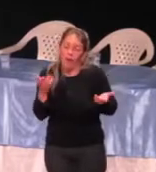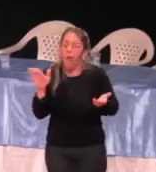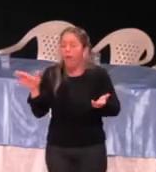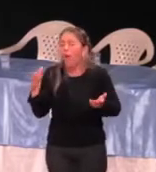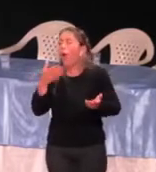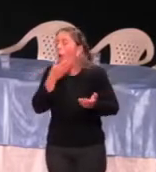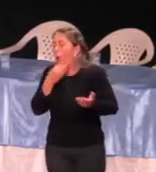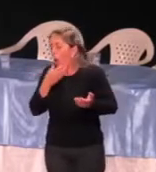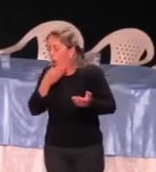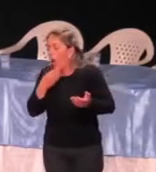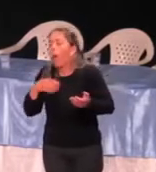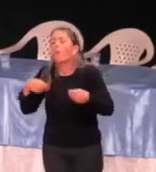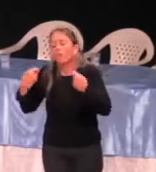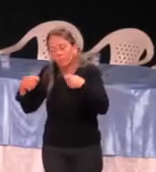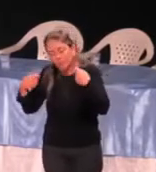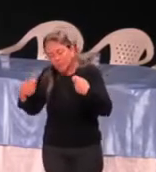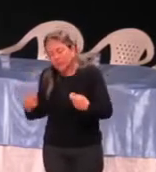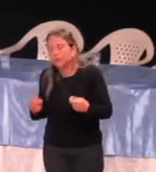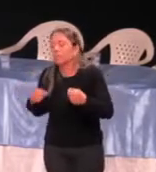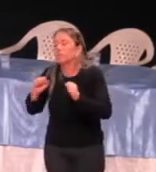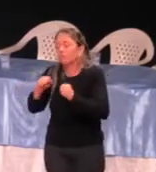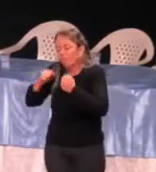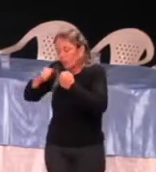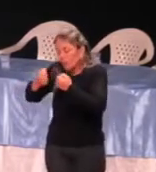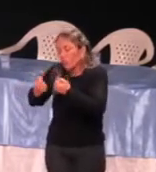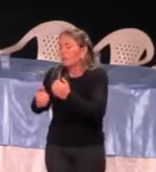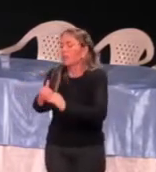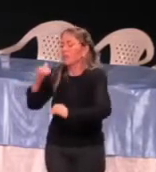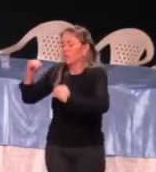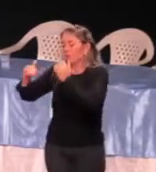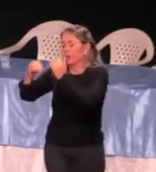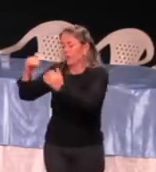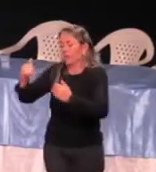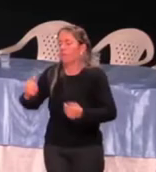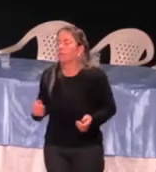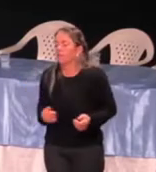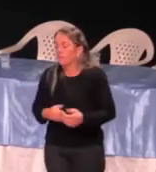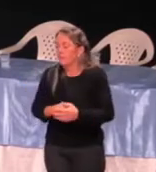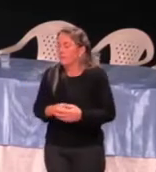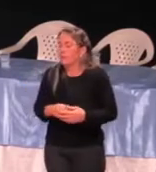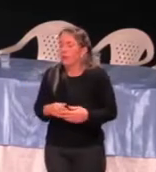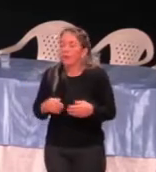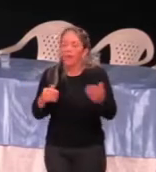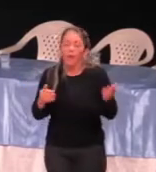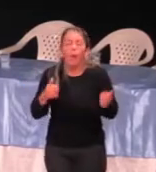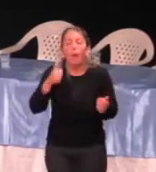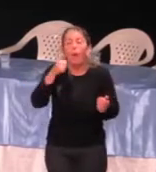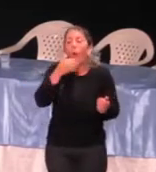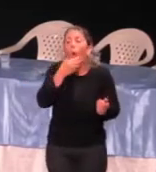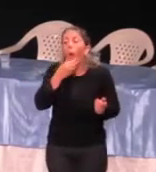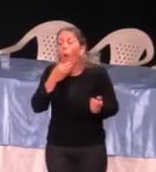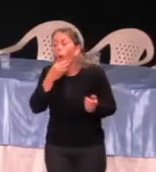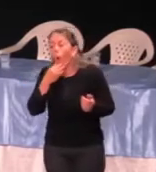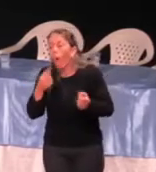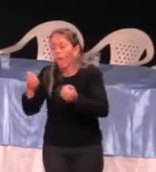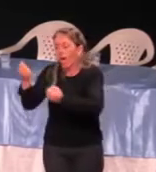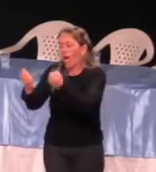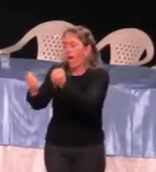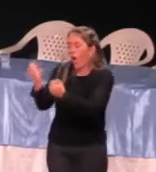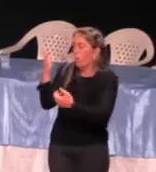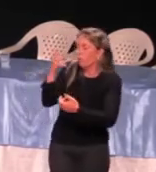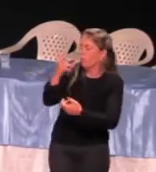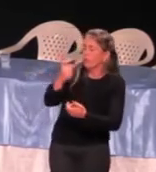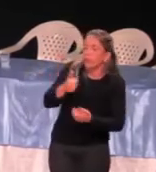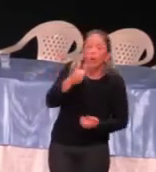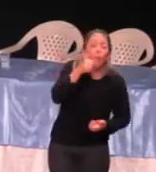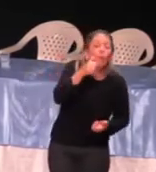Então, o homem valoriza uma coisa, a mulher valoriza a outra. o homem valoriza uma Ferrari, a mulher valoriza um homem que